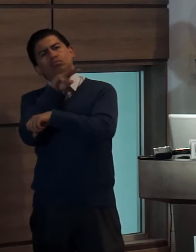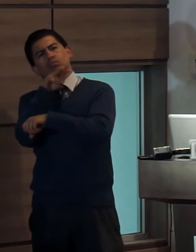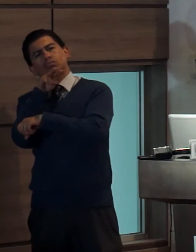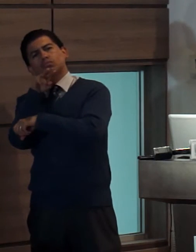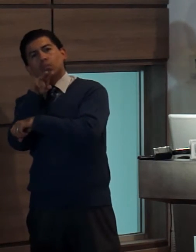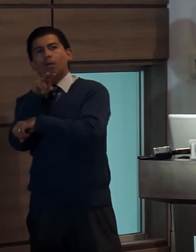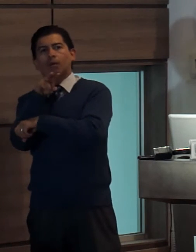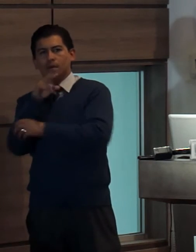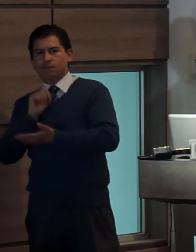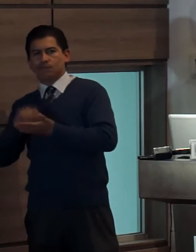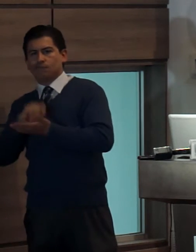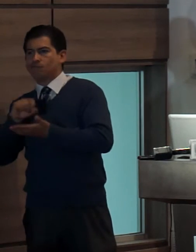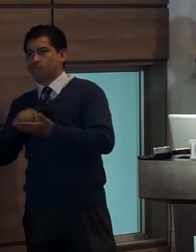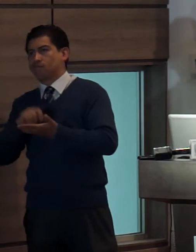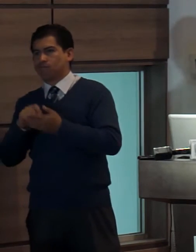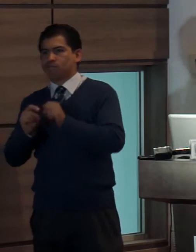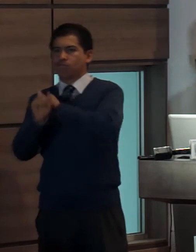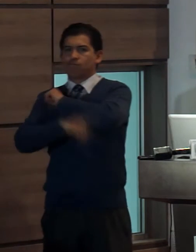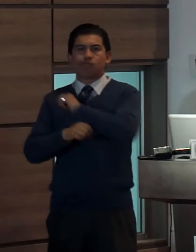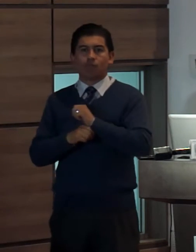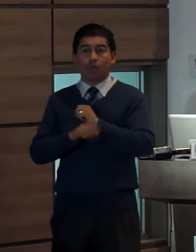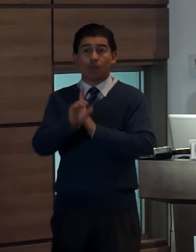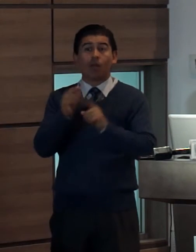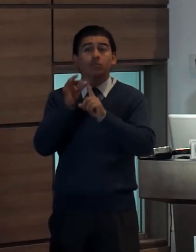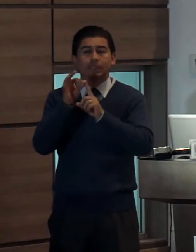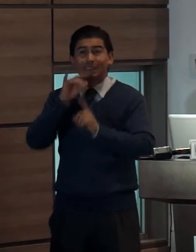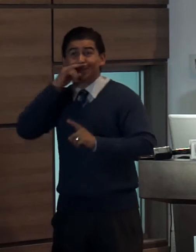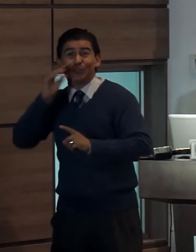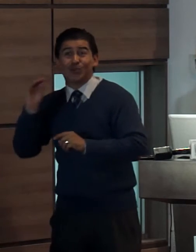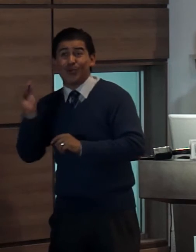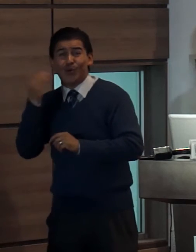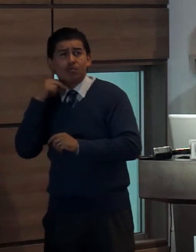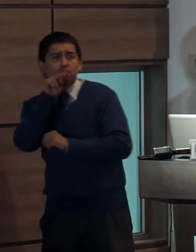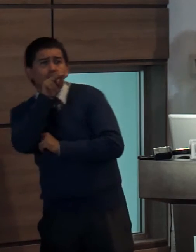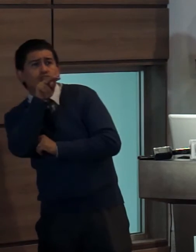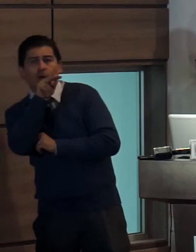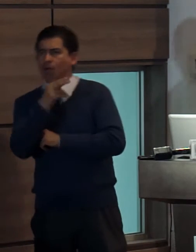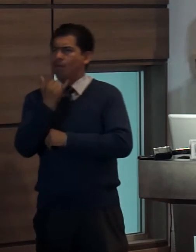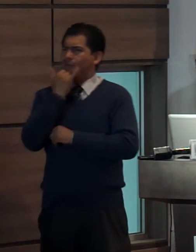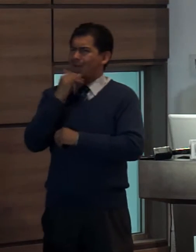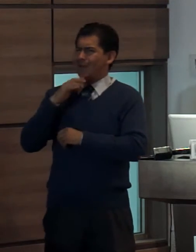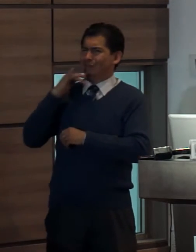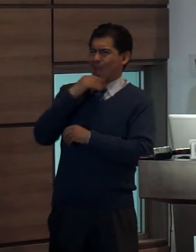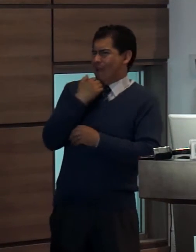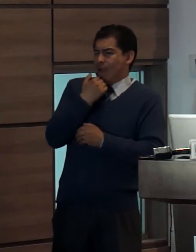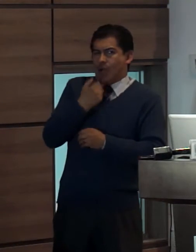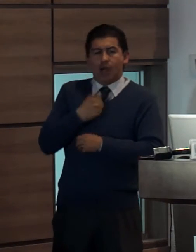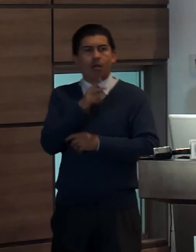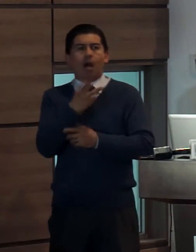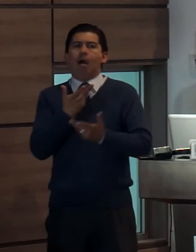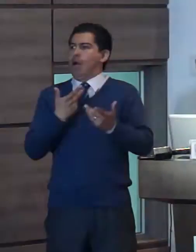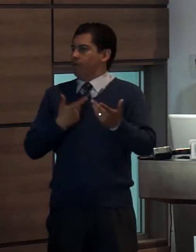especial atención aquellos dirigidos a los niños, niñas y adolescentes el trabajo de estos casi